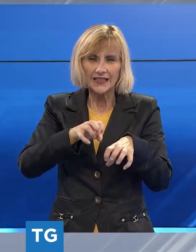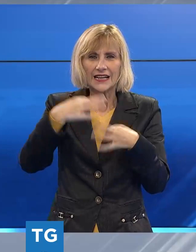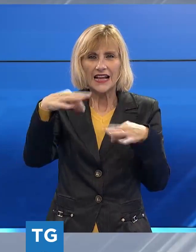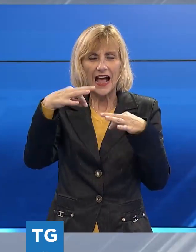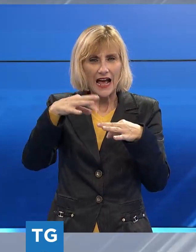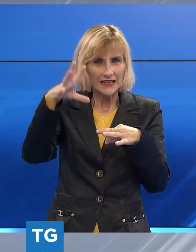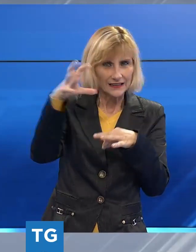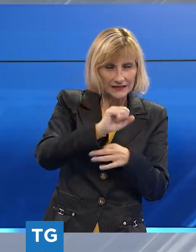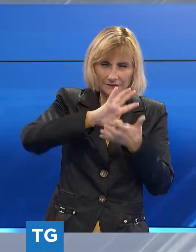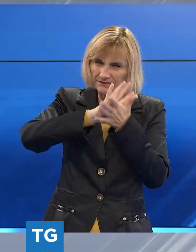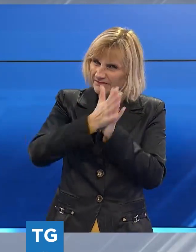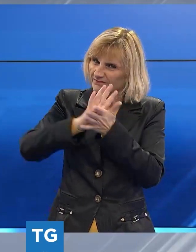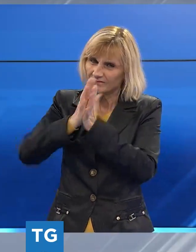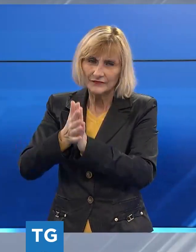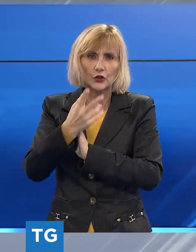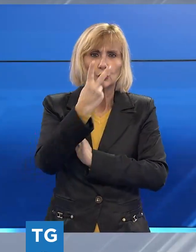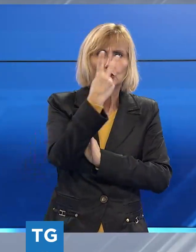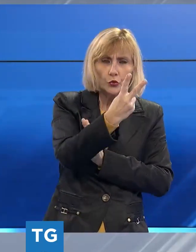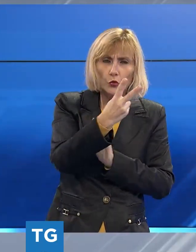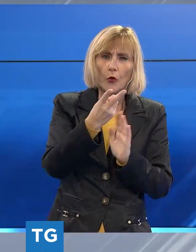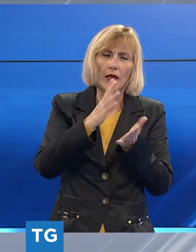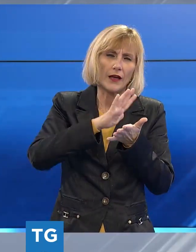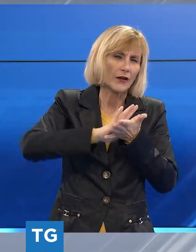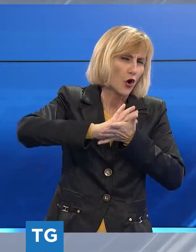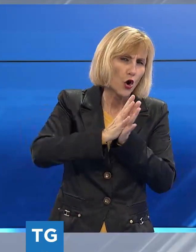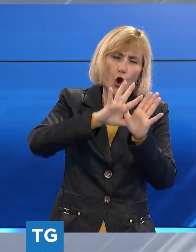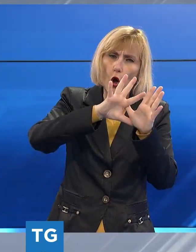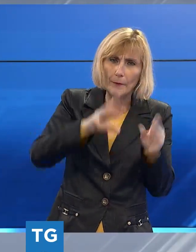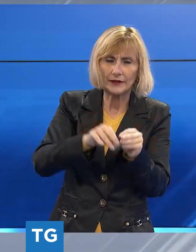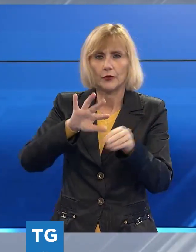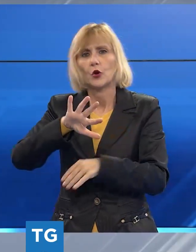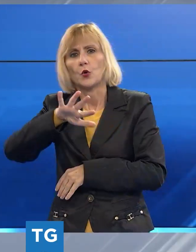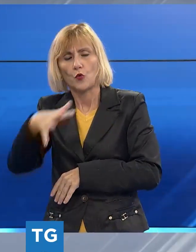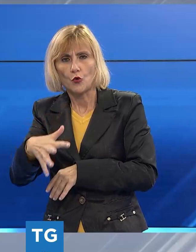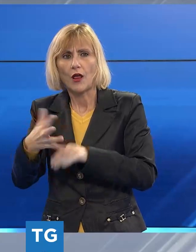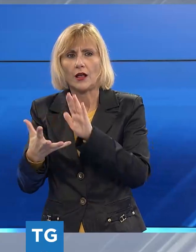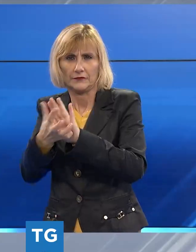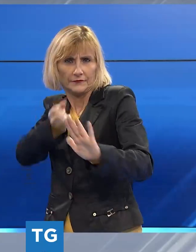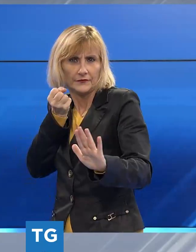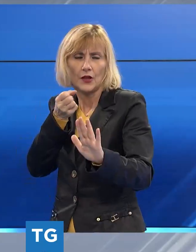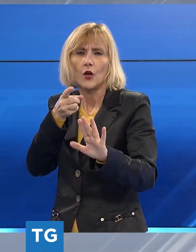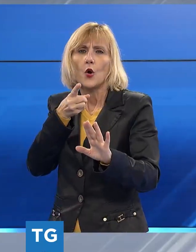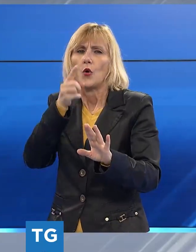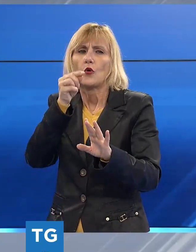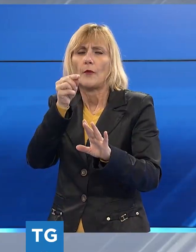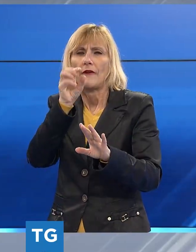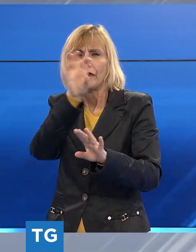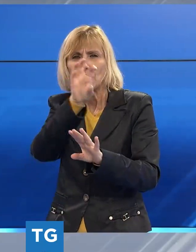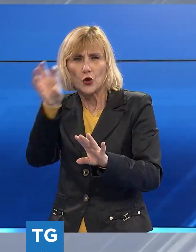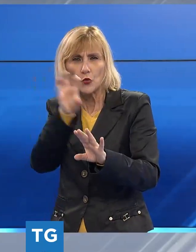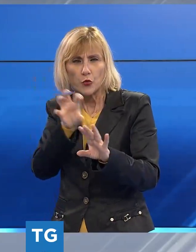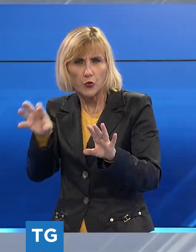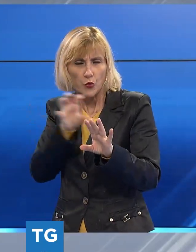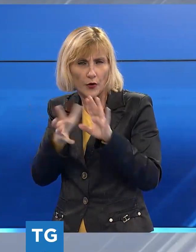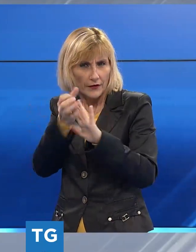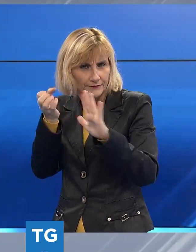distruggendone completamente due, mentre in un altro i vandali hanno addirittura staccato una per una le figure presenti nella